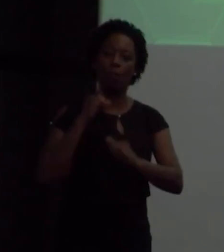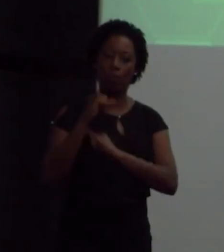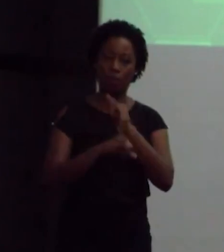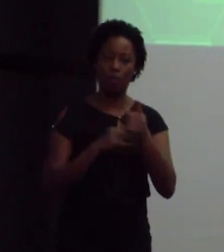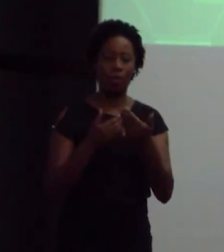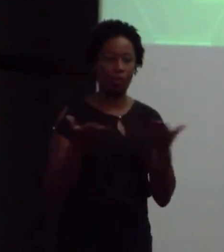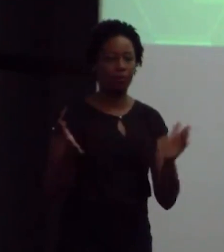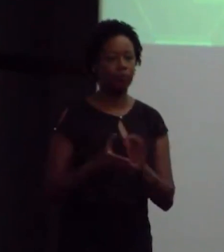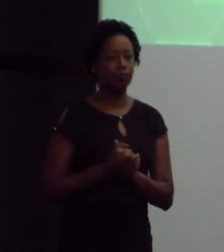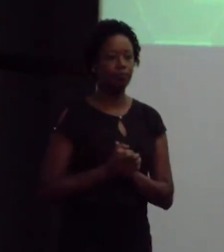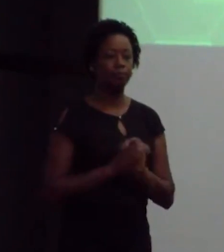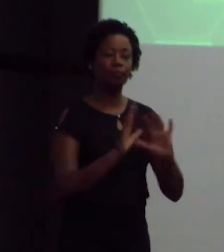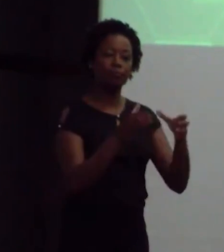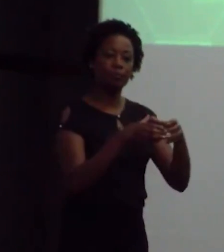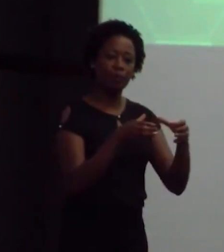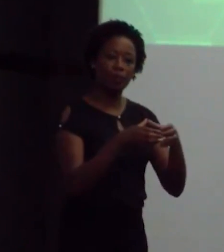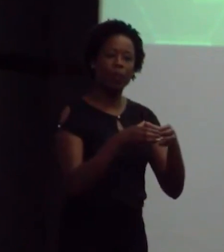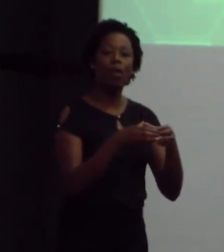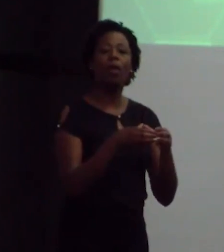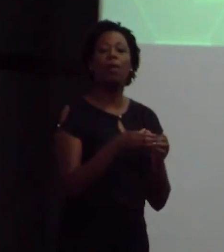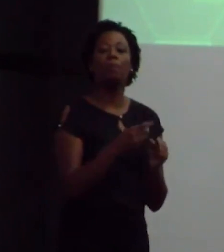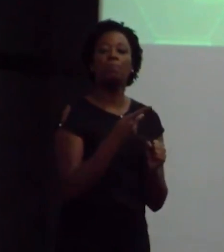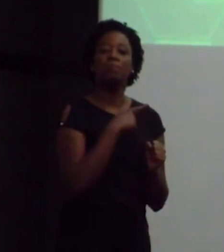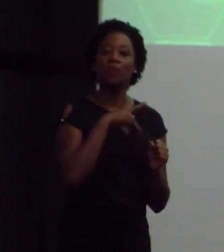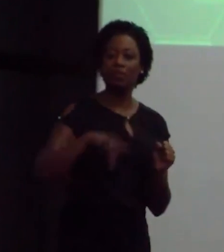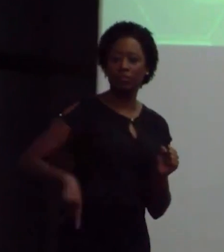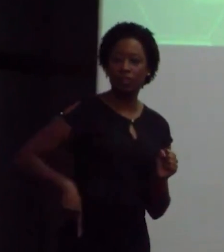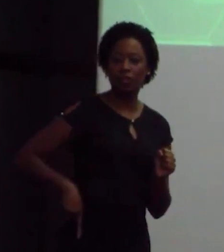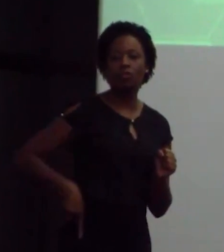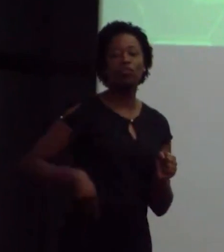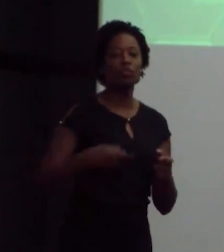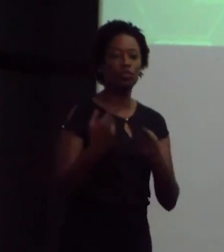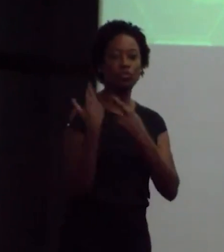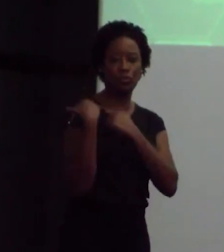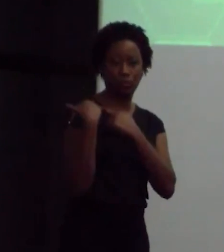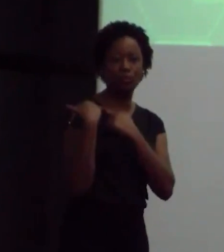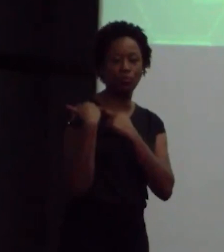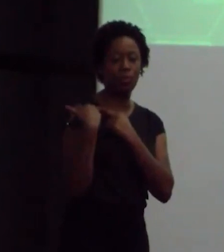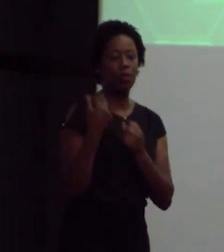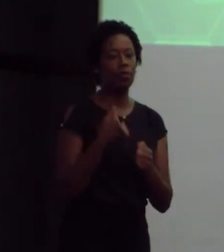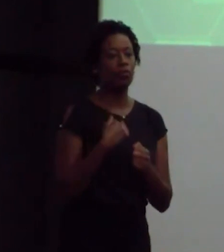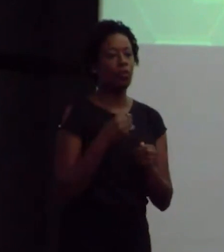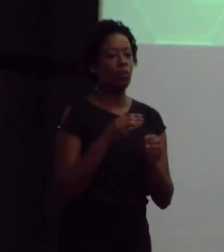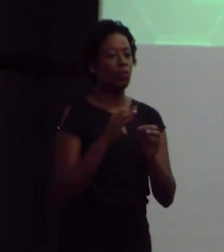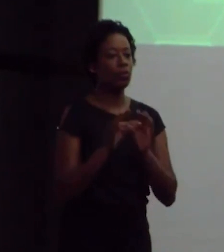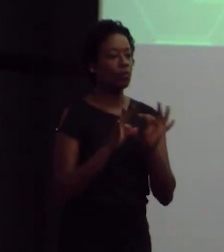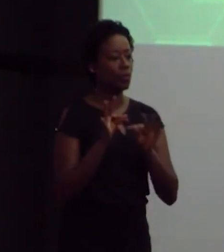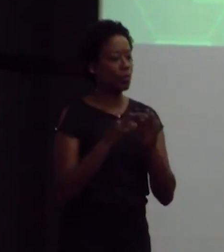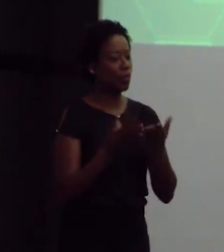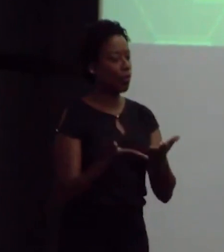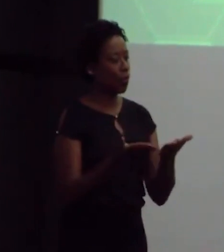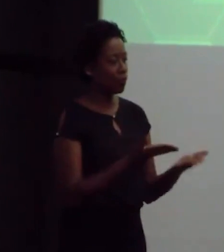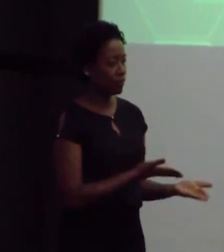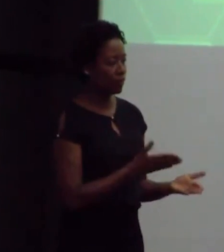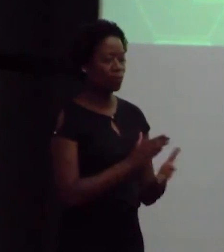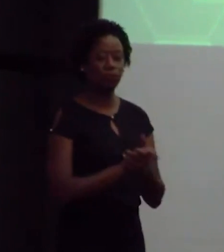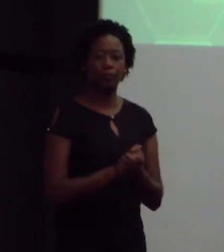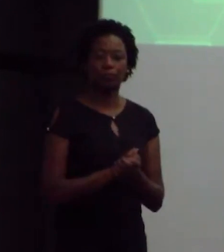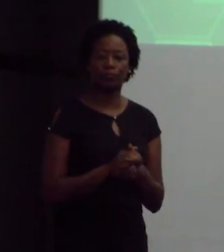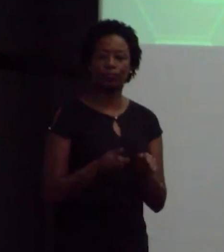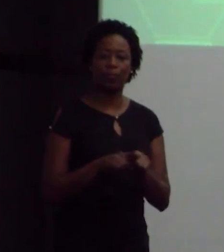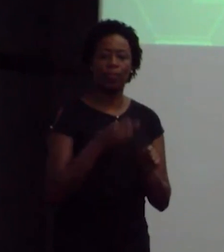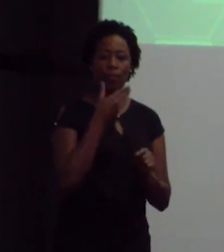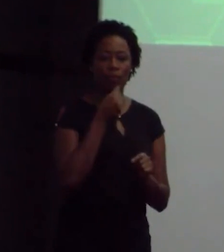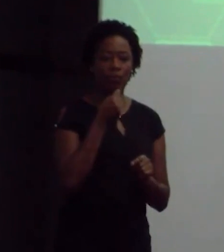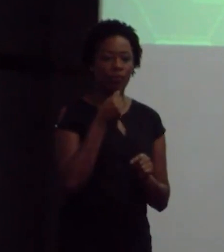Na categoria Presidente de Honra do Conselho Técnico e Empresarial, convidamos para a entrega do troféu o